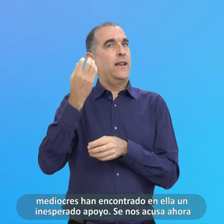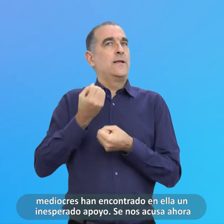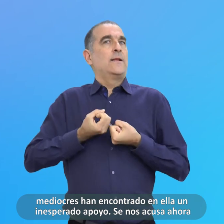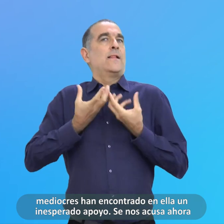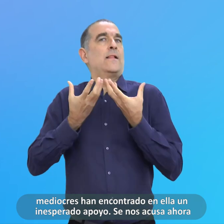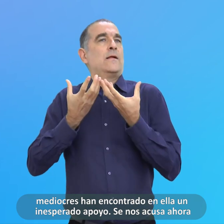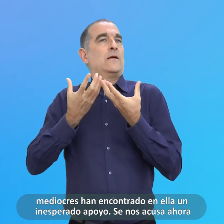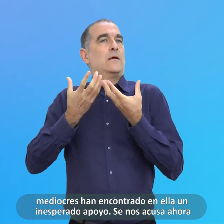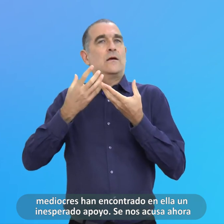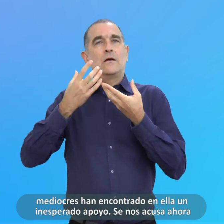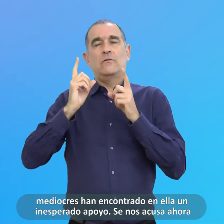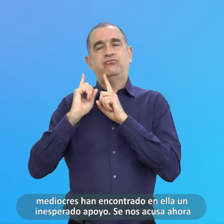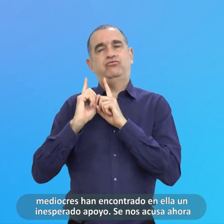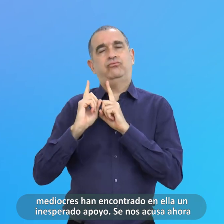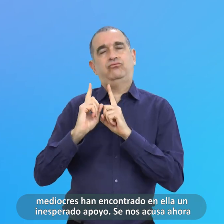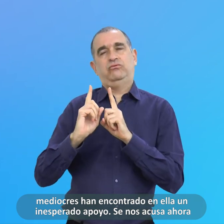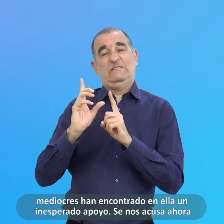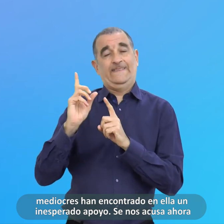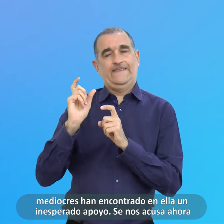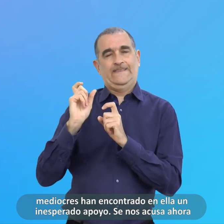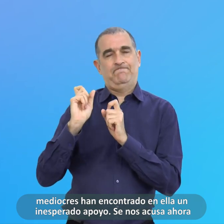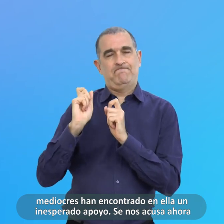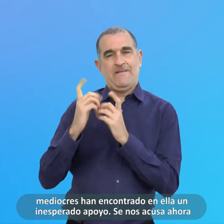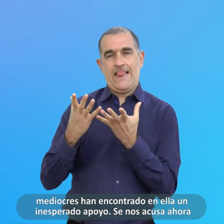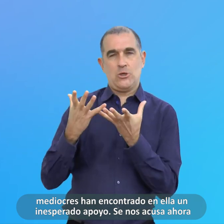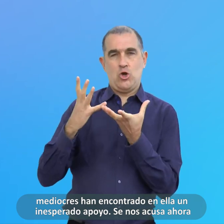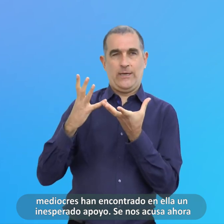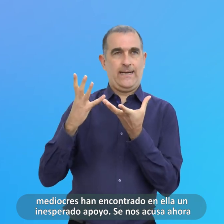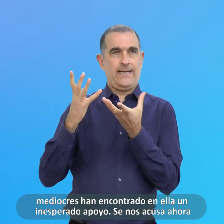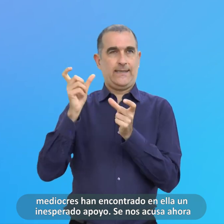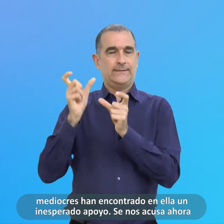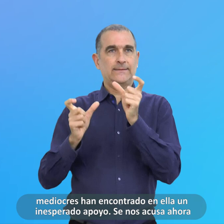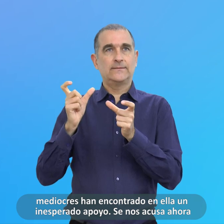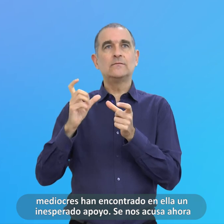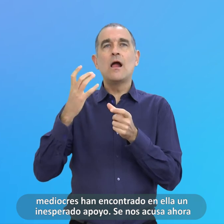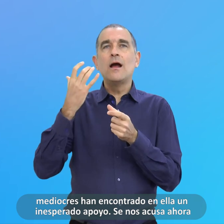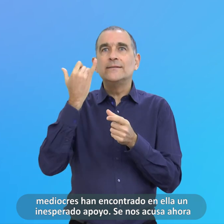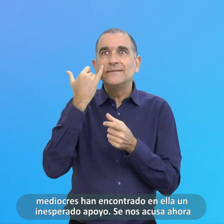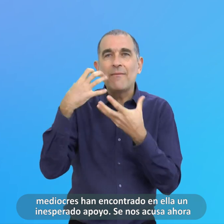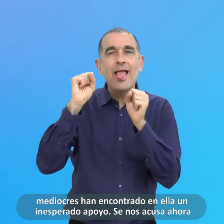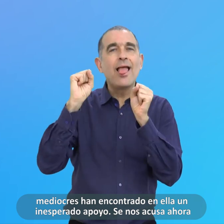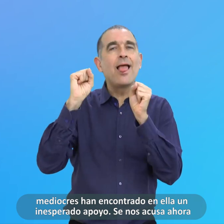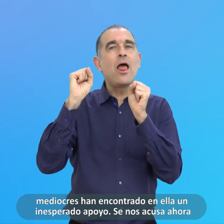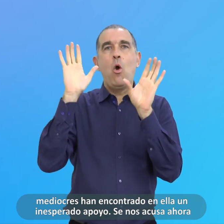Ella Un Inesperado Apoyo Se Nos Acusa Ahora De Insurrectos